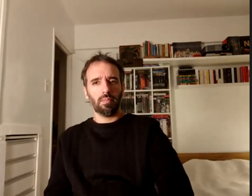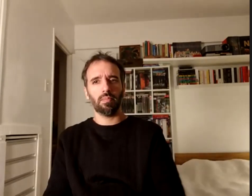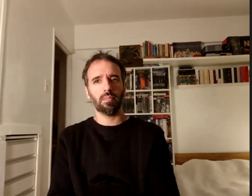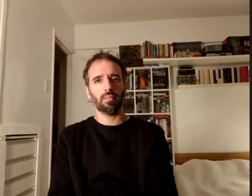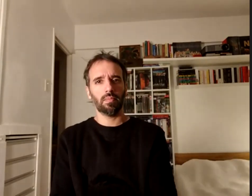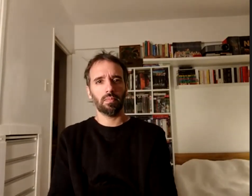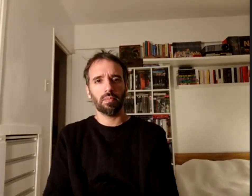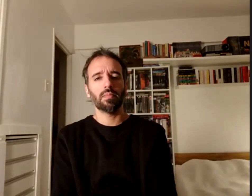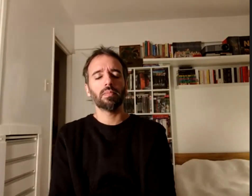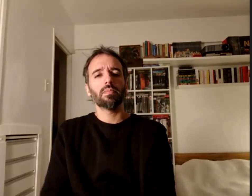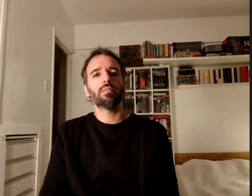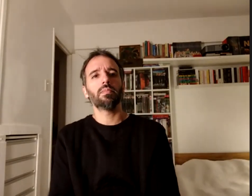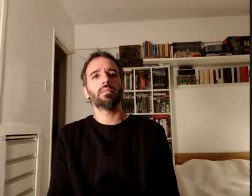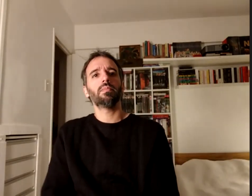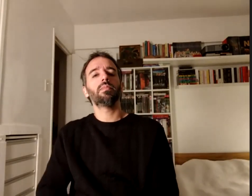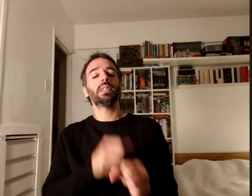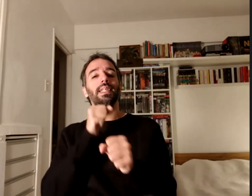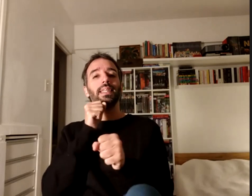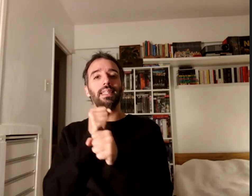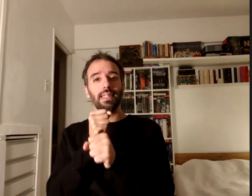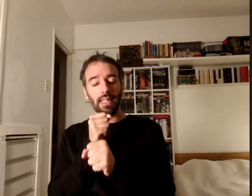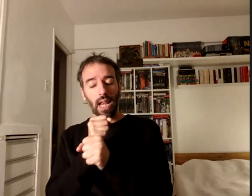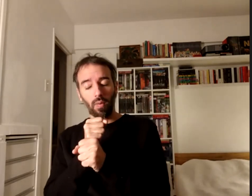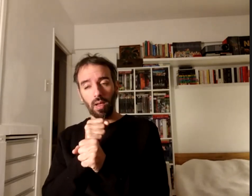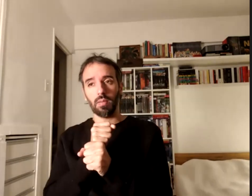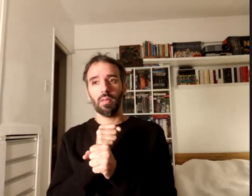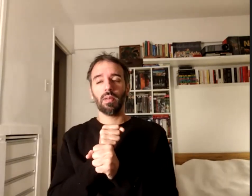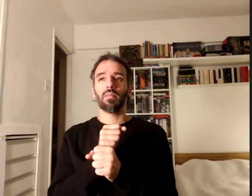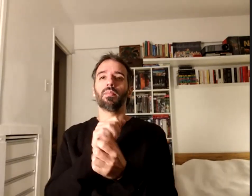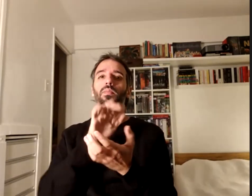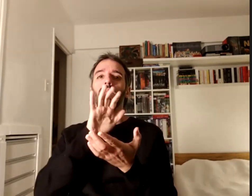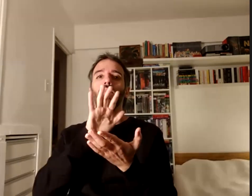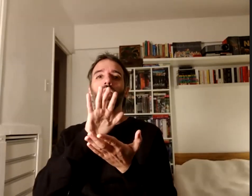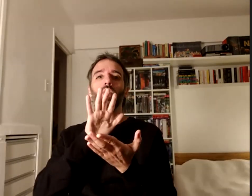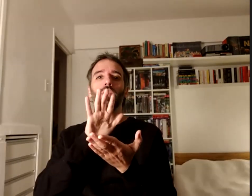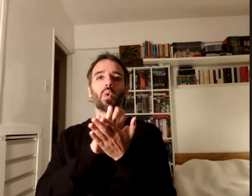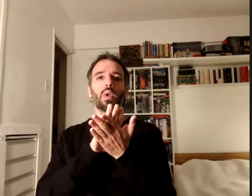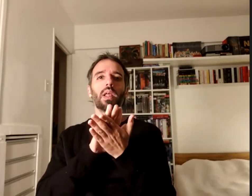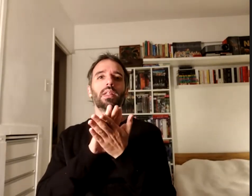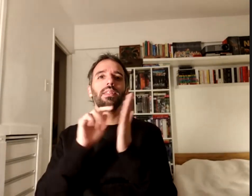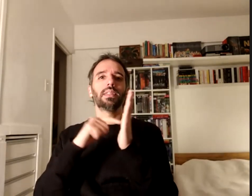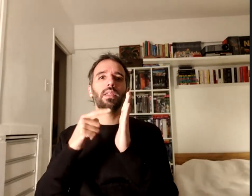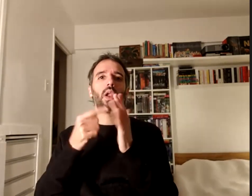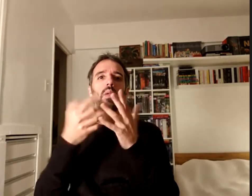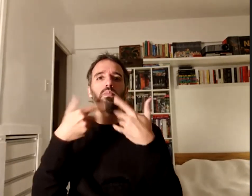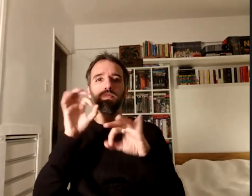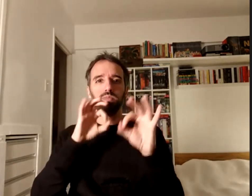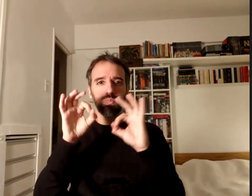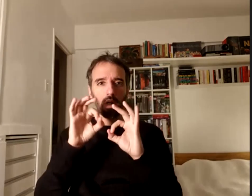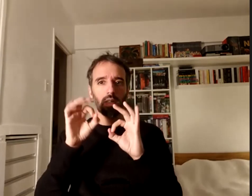trabajamos en el eje del proyecto es disminuir la deserción educativa de los estudiantes con discapacidad visual